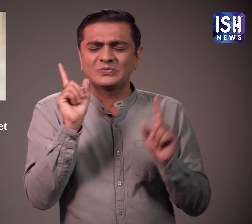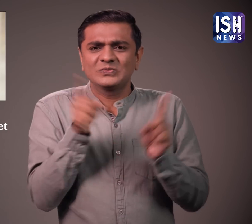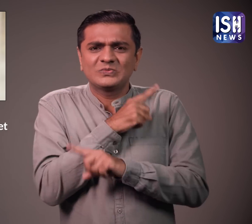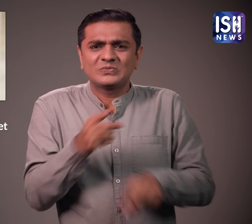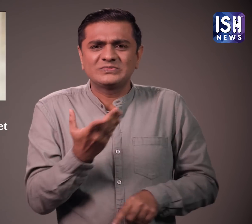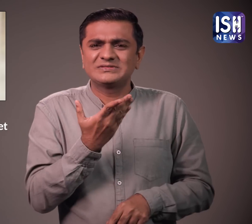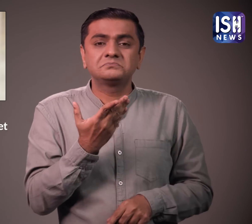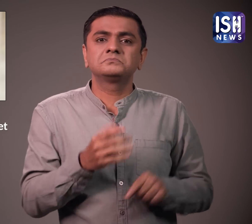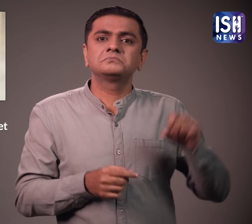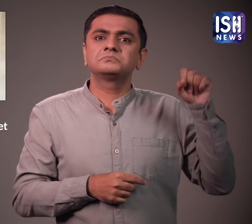कर रही है